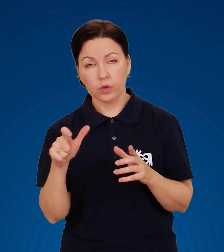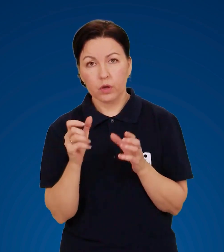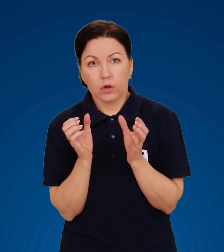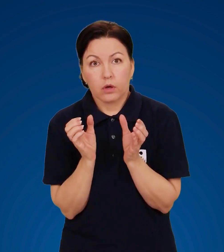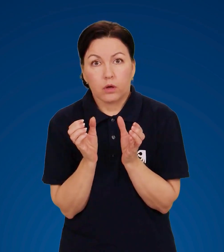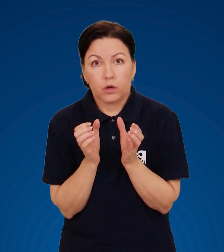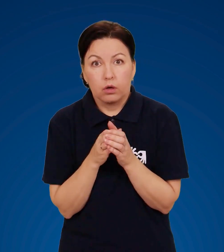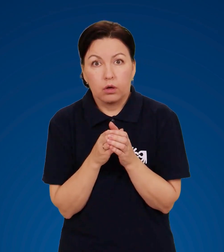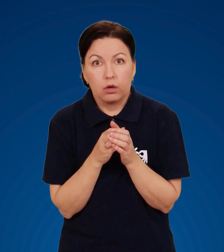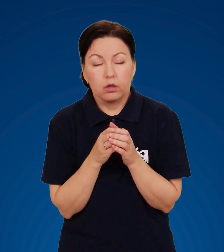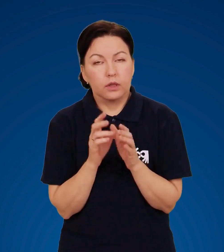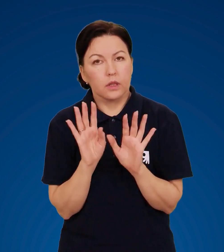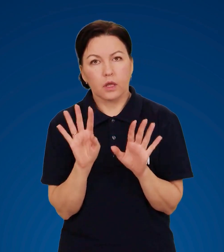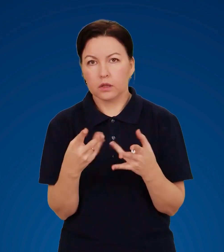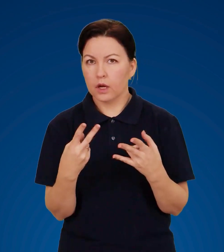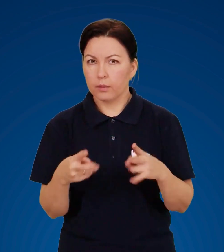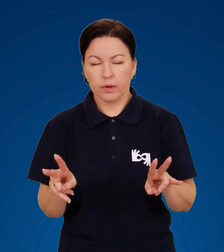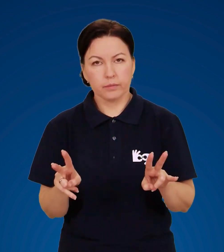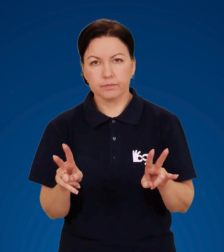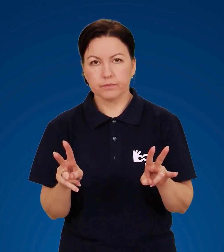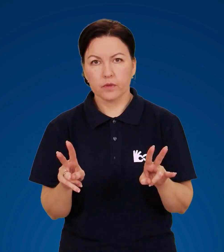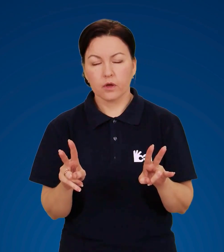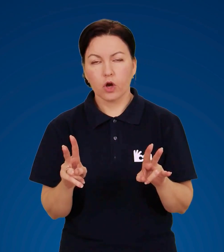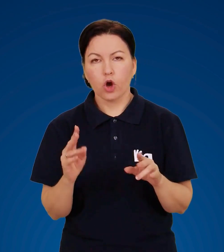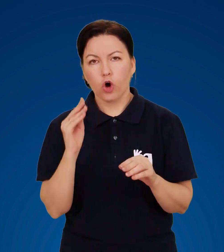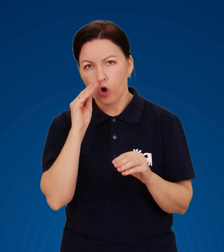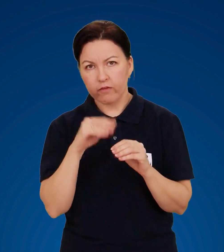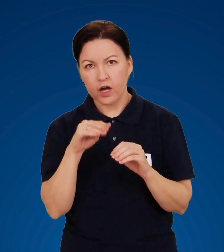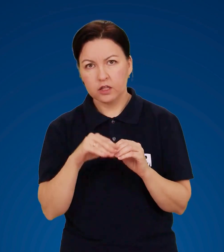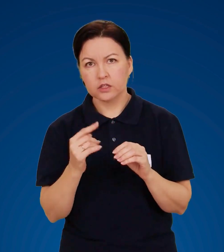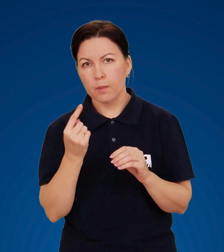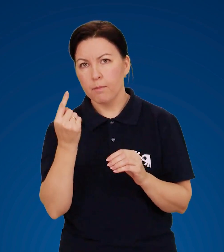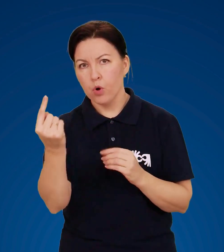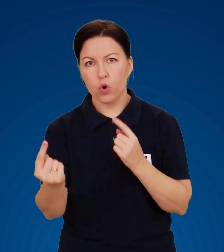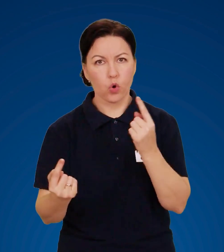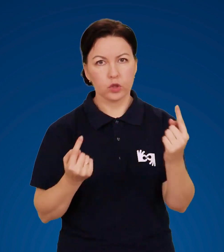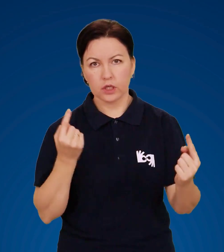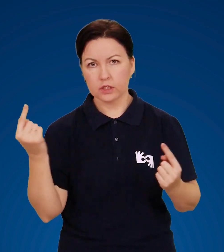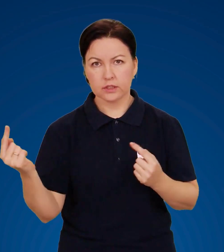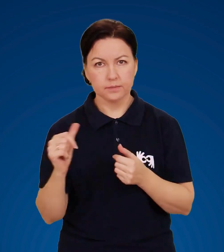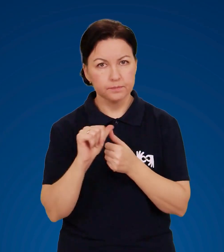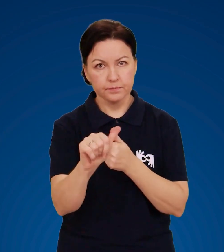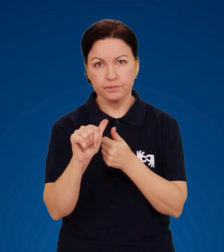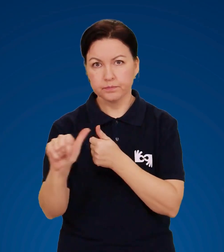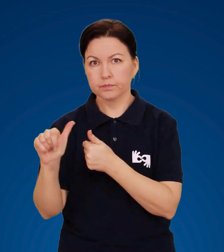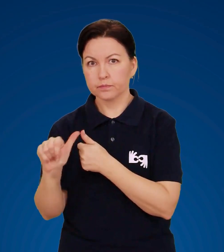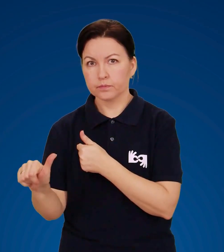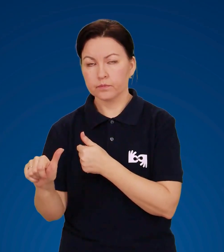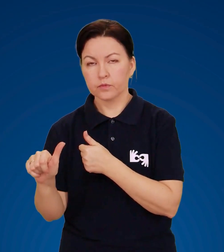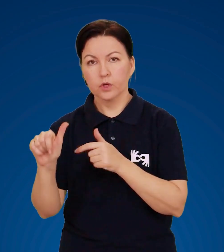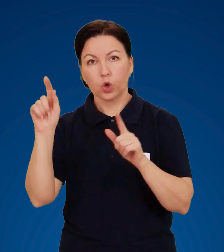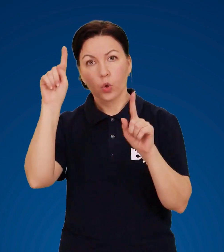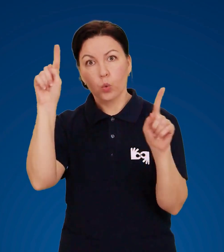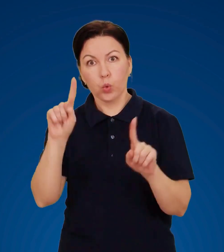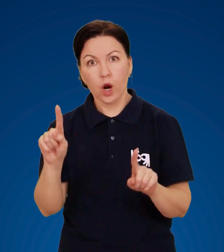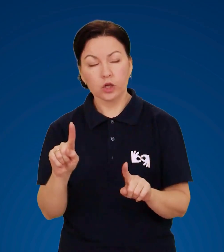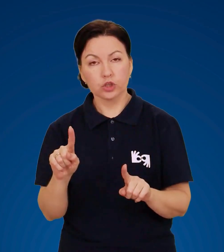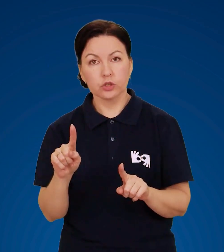більше, не скупчуйтеся в укритті разом, ховайтеся по одинці. Можливо, ураження